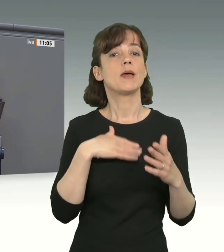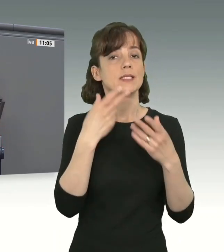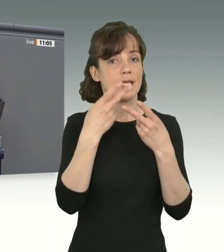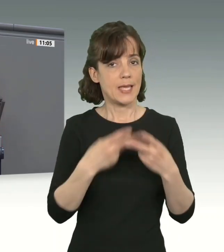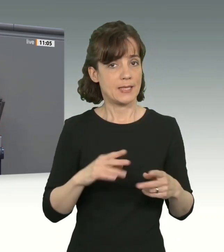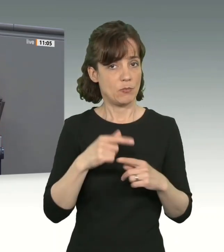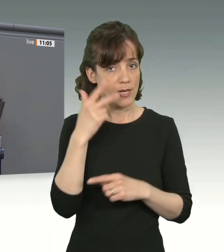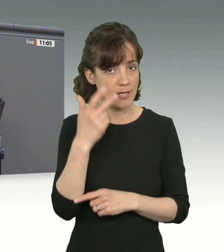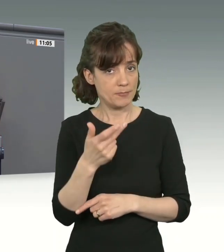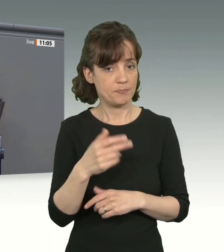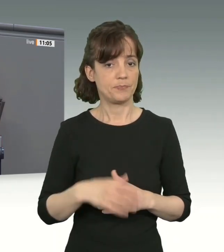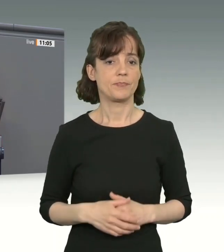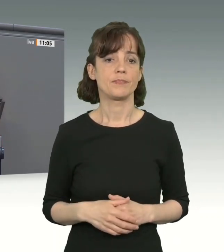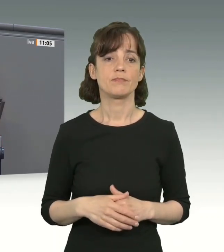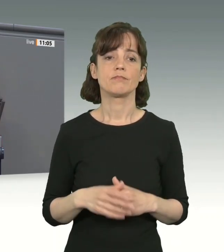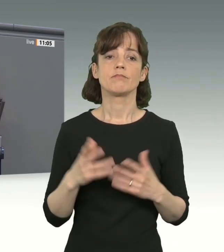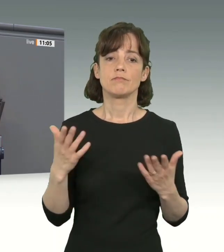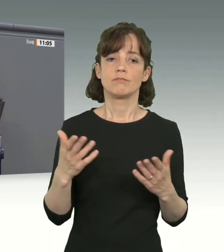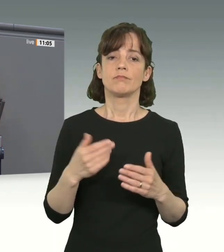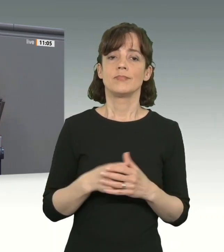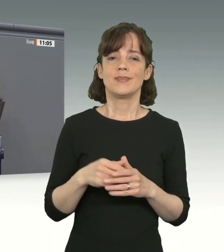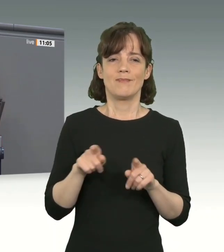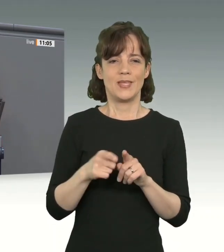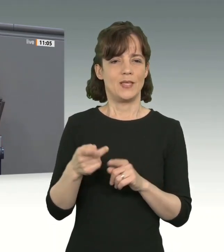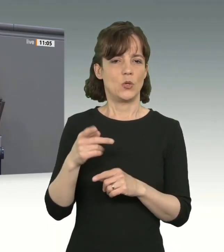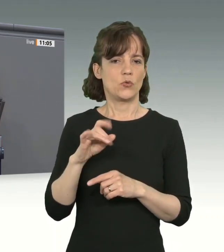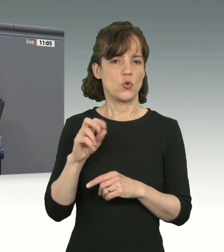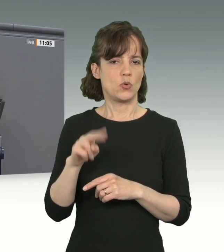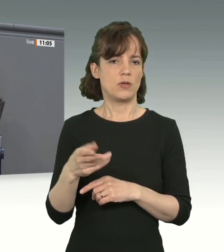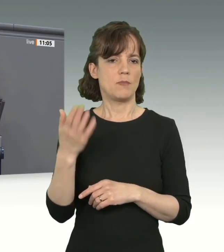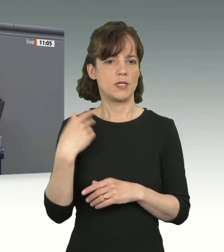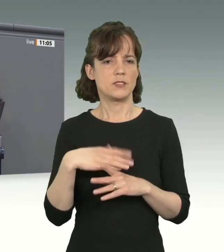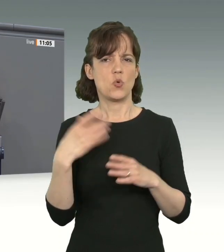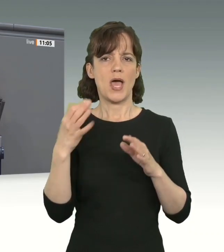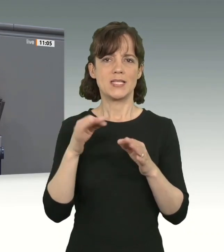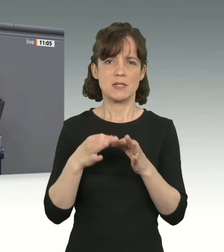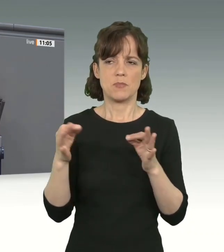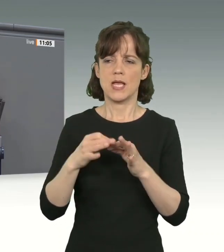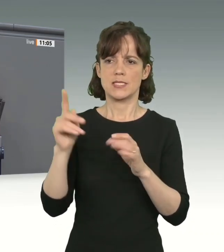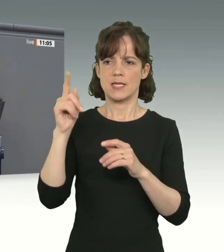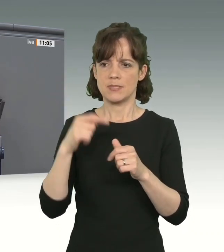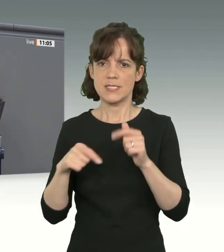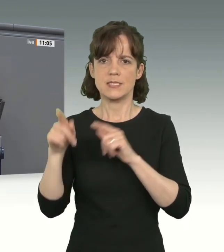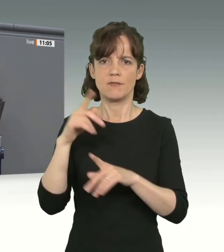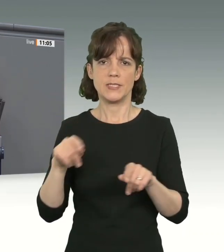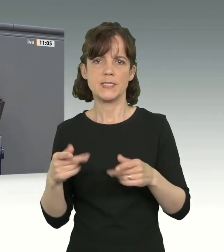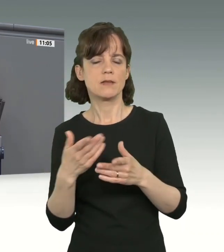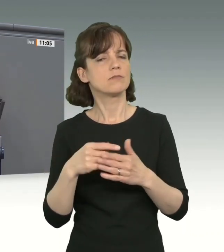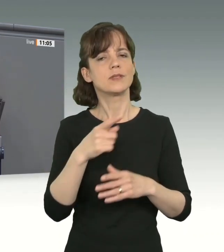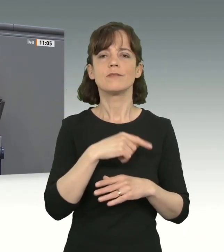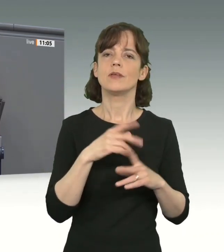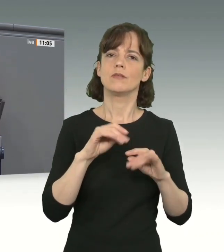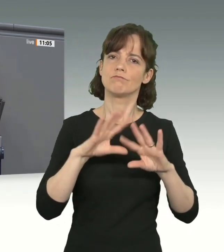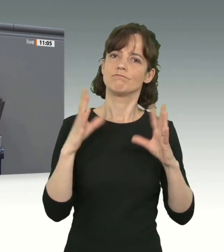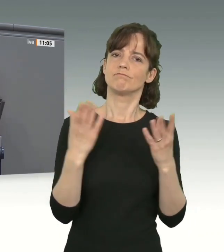statt wie die Union lauters mit restriktiven Einzelmaßnahmen Stimmung zu machen, sorgen wir für eine Migrationspolitik aus einem Guss und